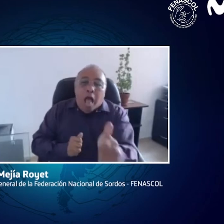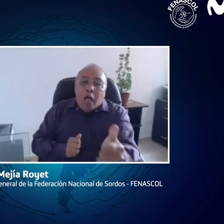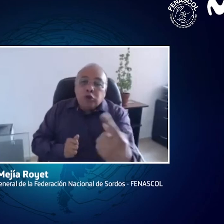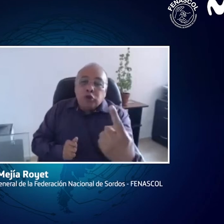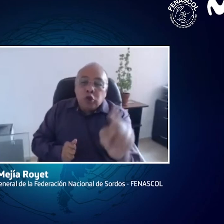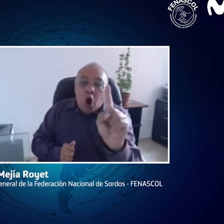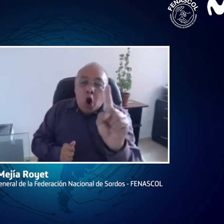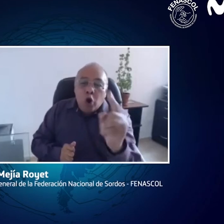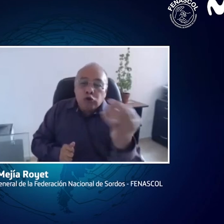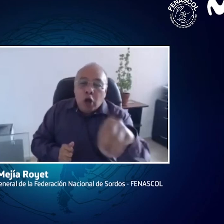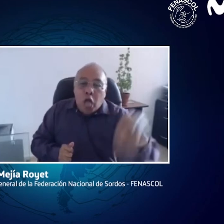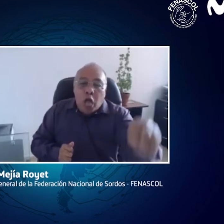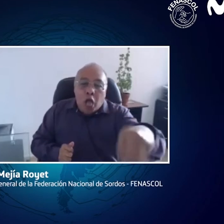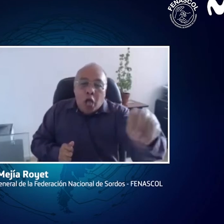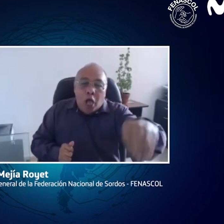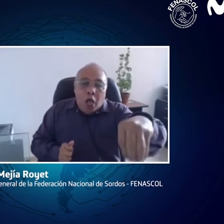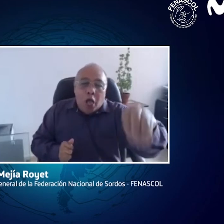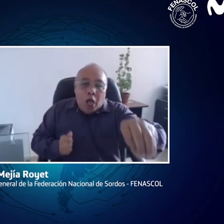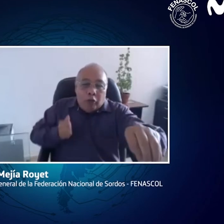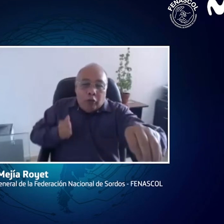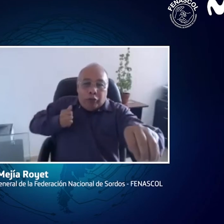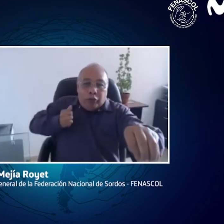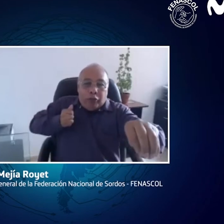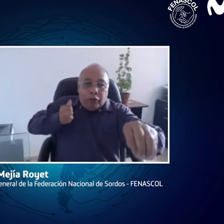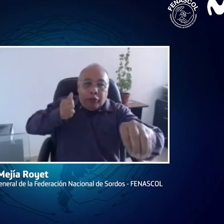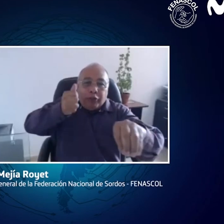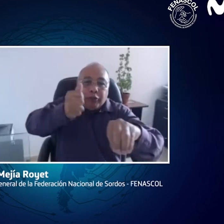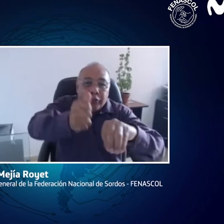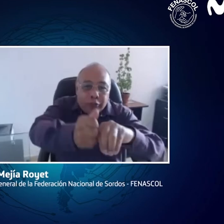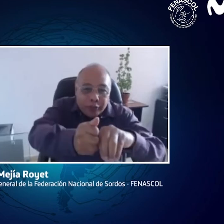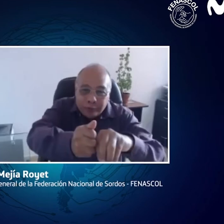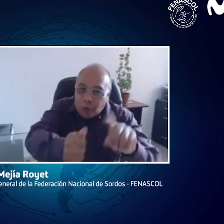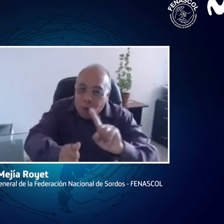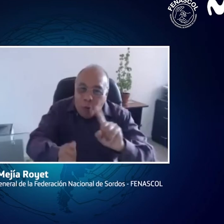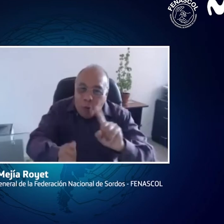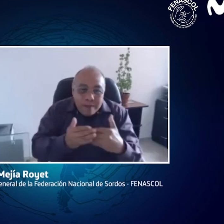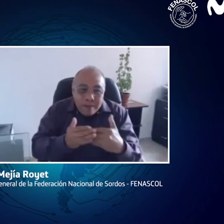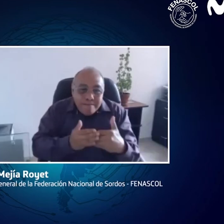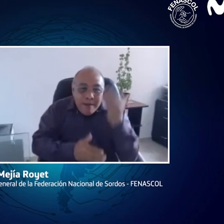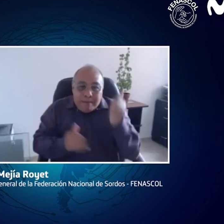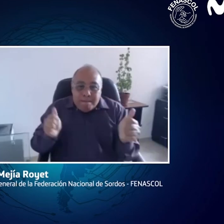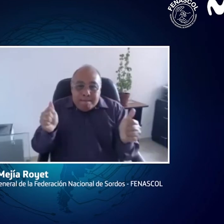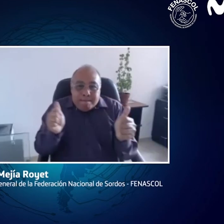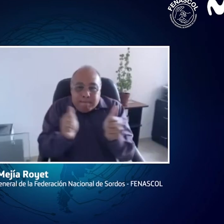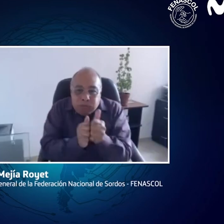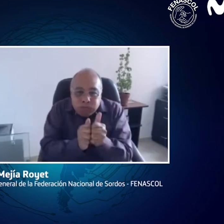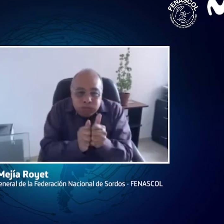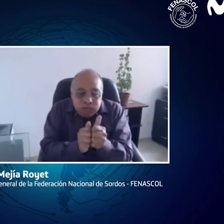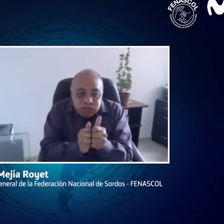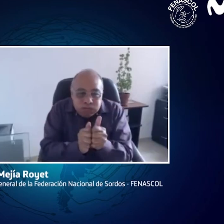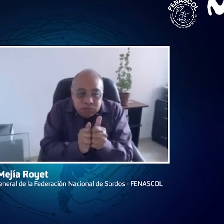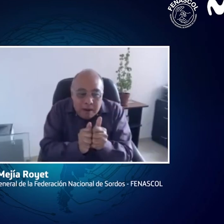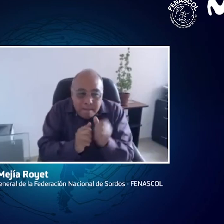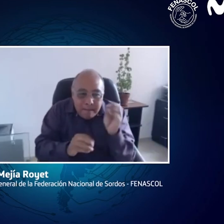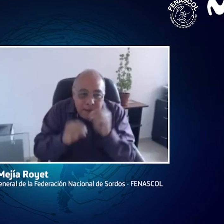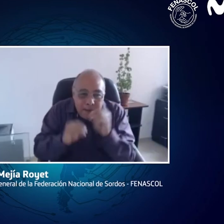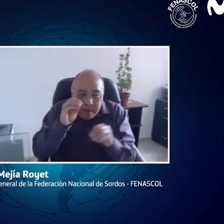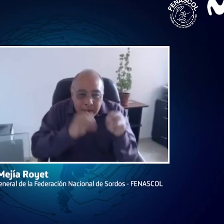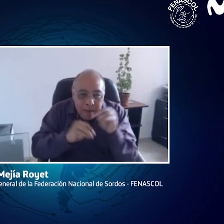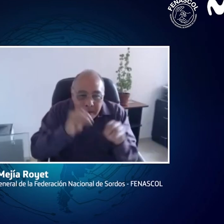con discapacidad que es que lo hagan con ellos, no que lo hagan sin ellos para que las personas con discapacidad vayan